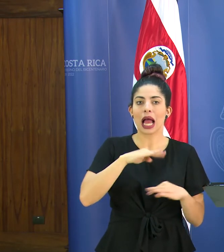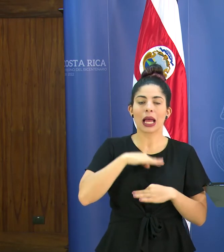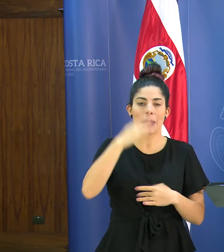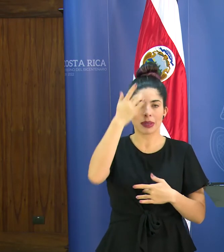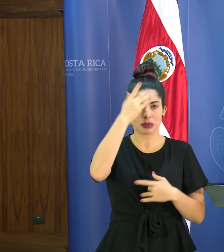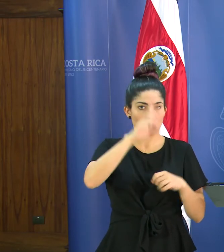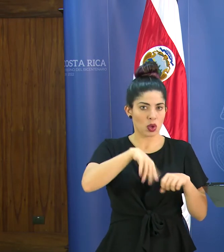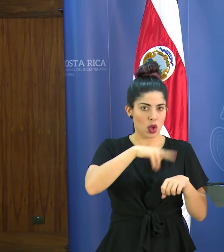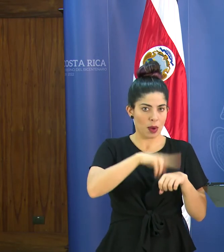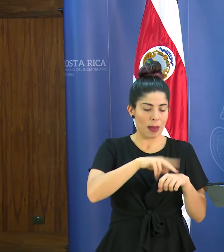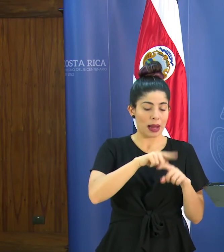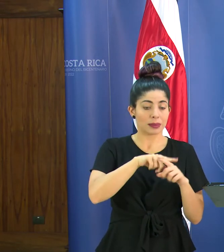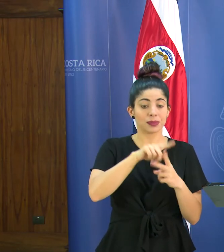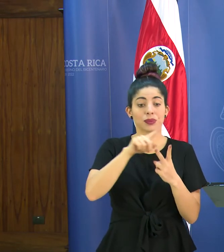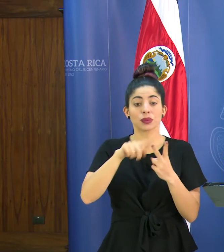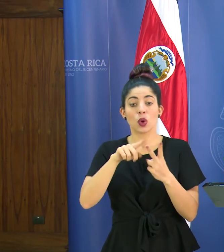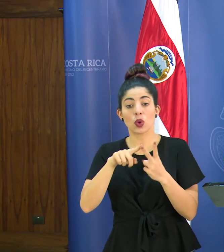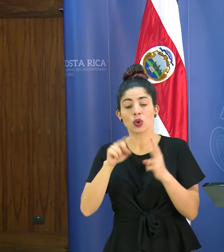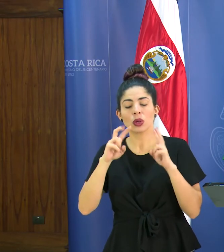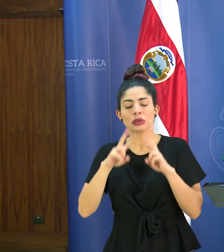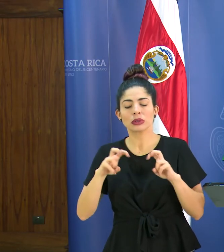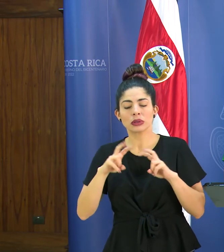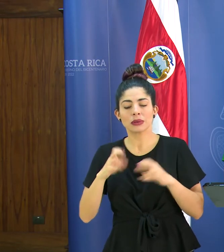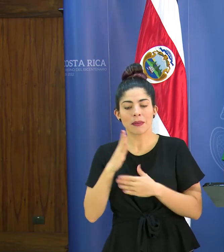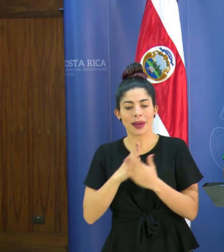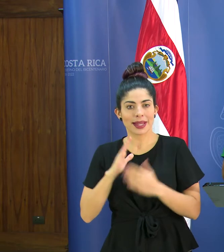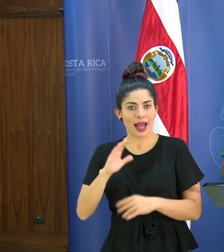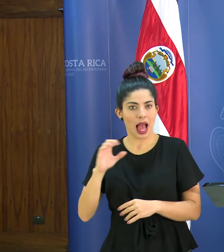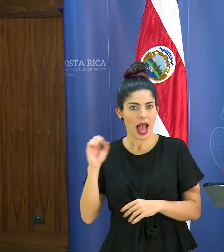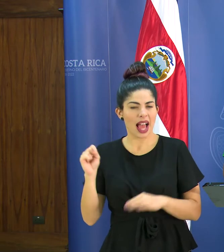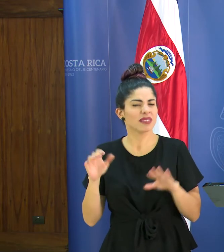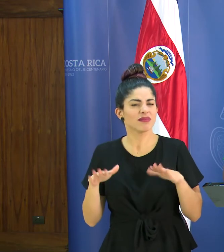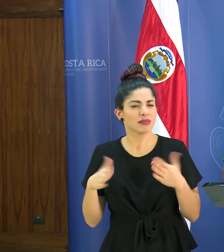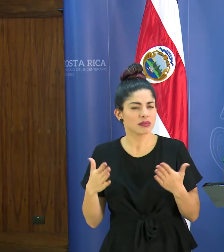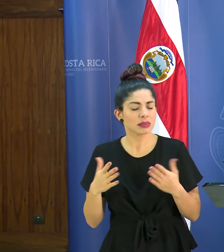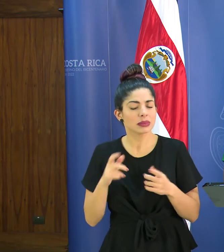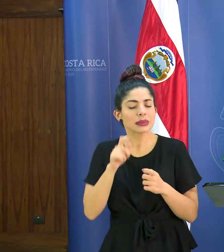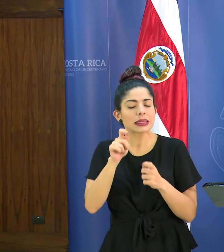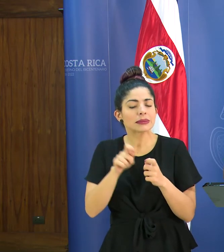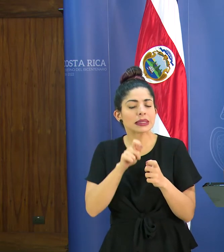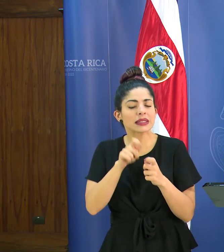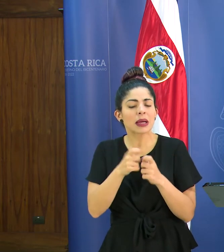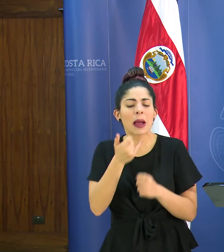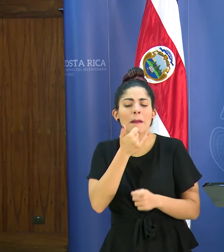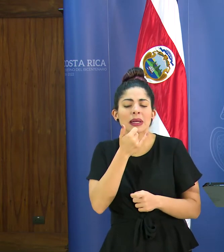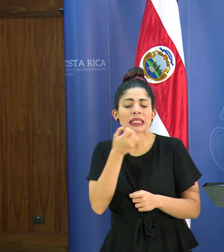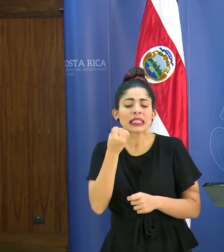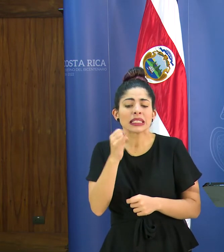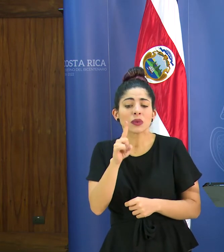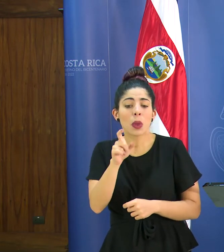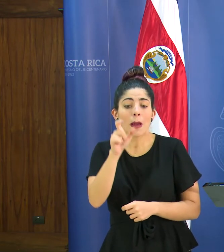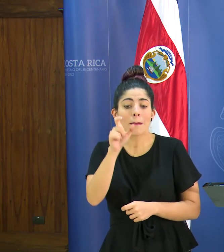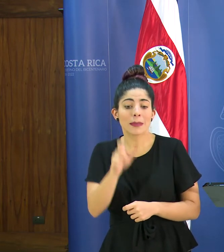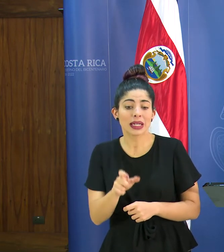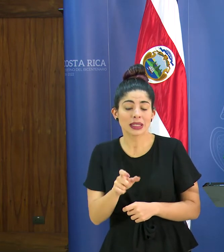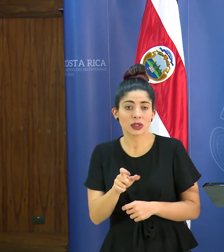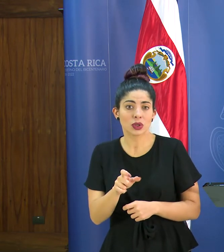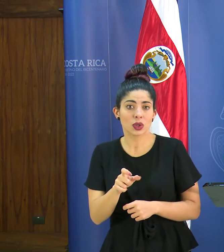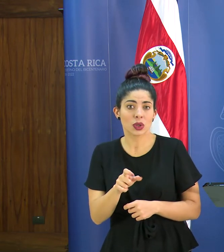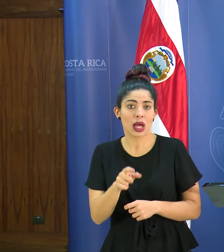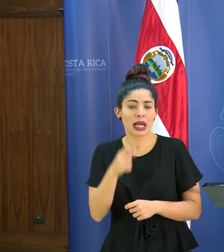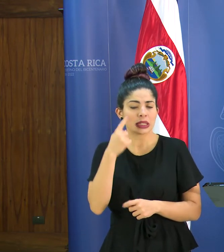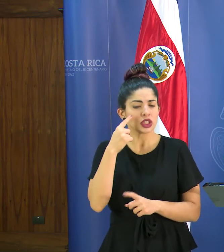ordinaria lo otro que se viene analizando por parte de la caja es específicamente que pasa con aquellas personas que se consideran